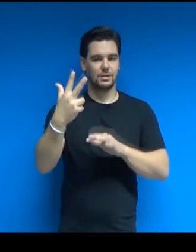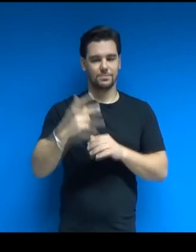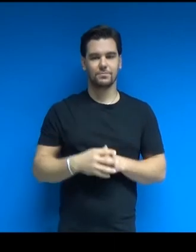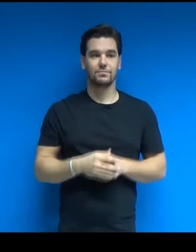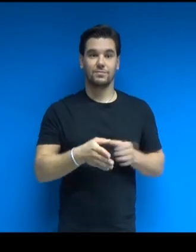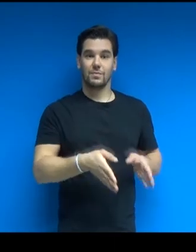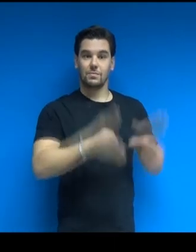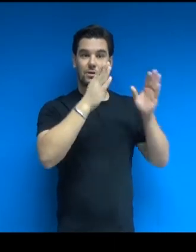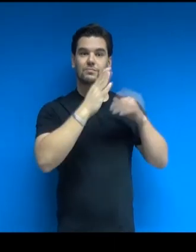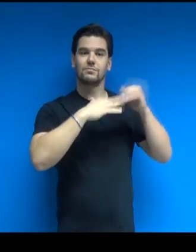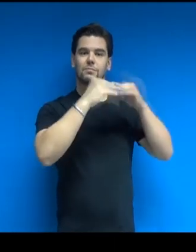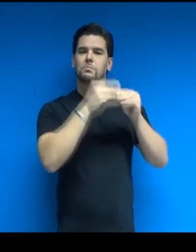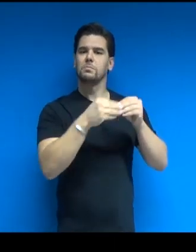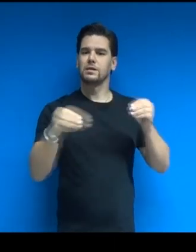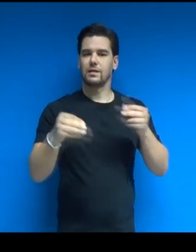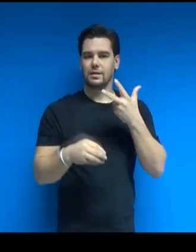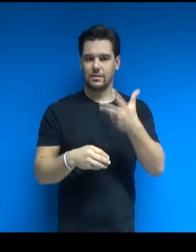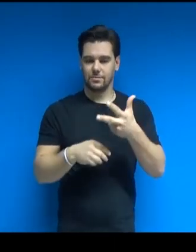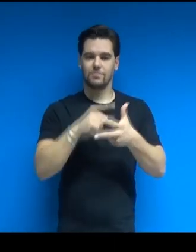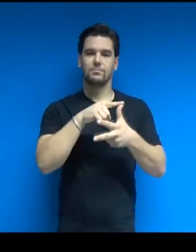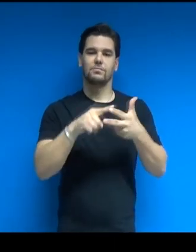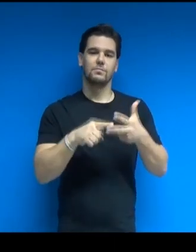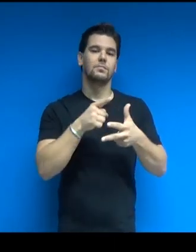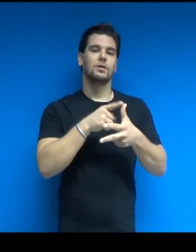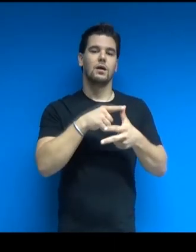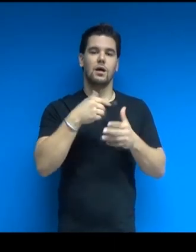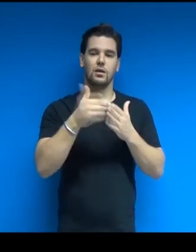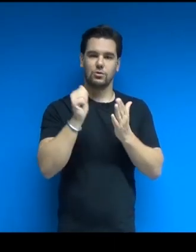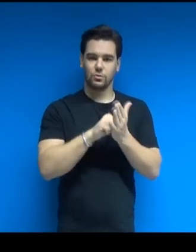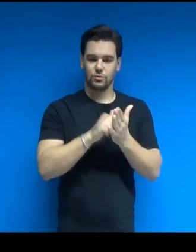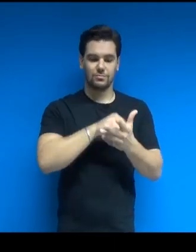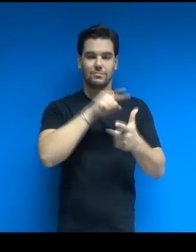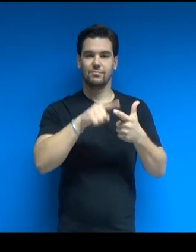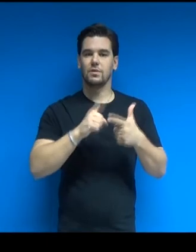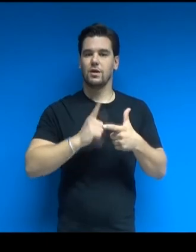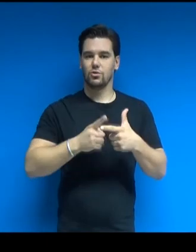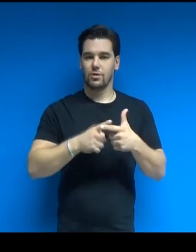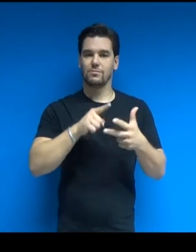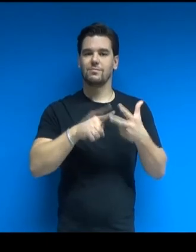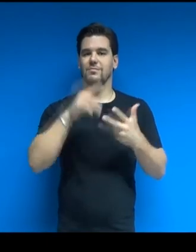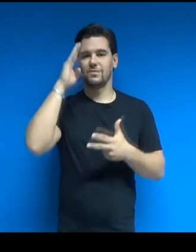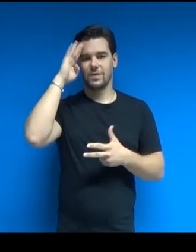L'edificio è realizzato in calcestruzzo armato, acciaio e vetro.